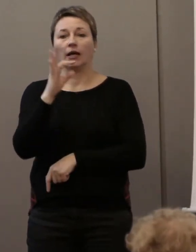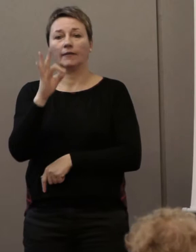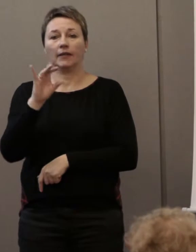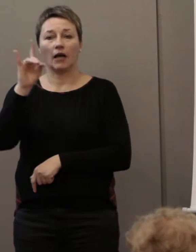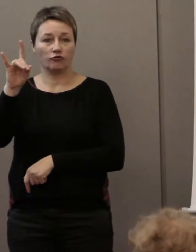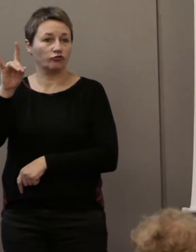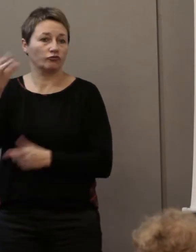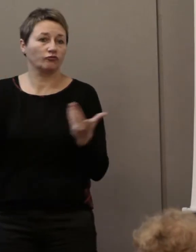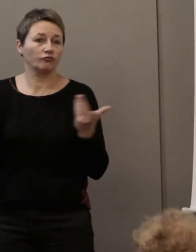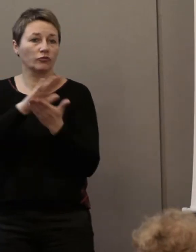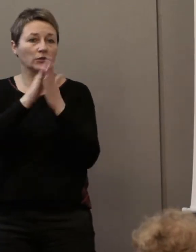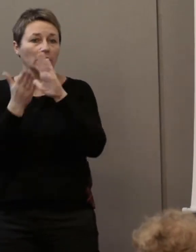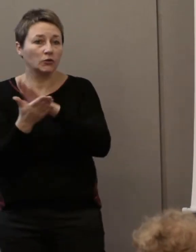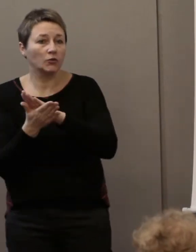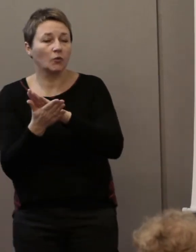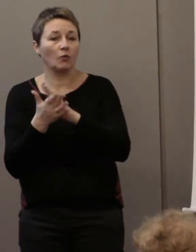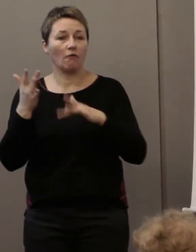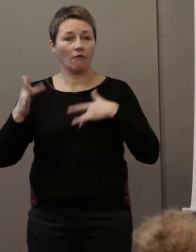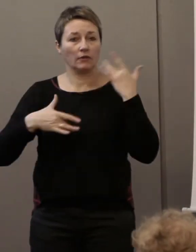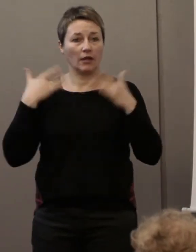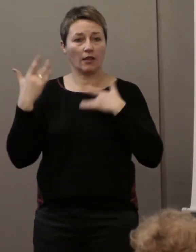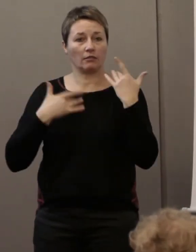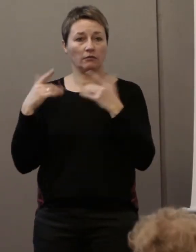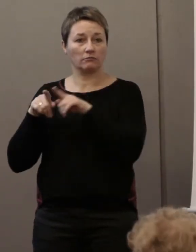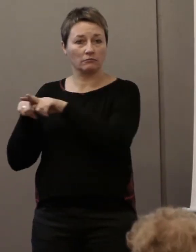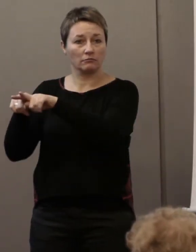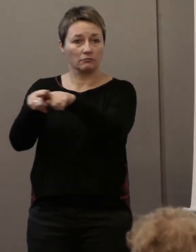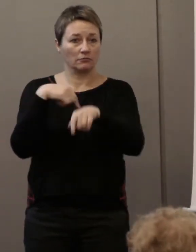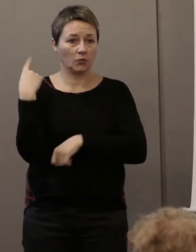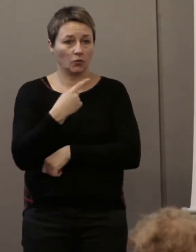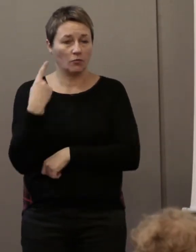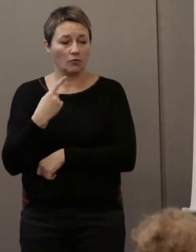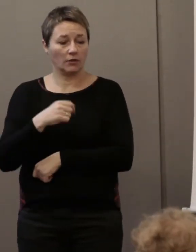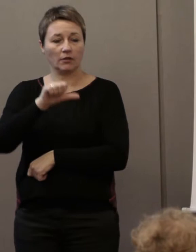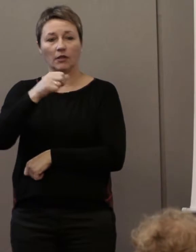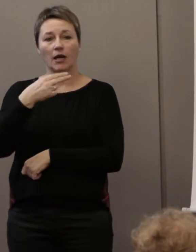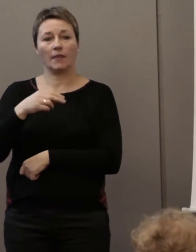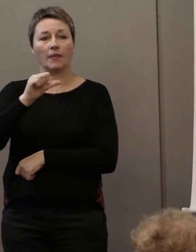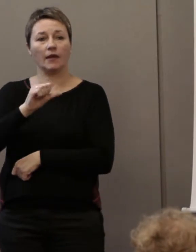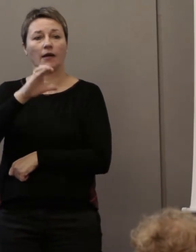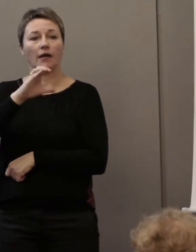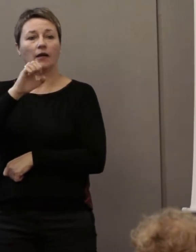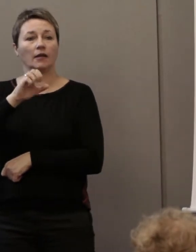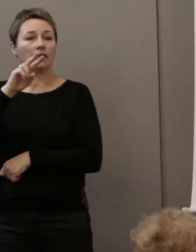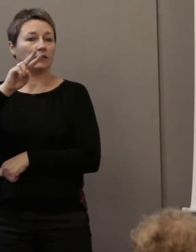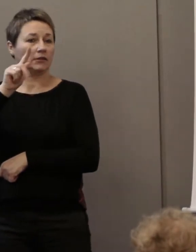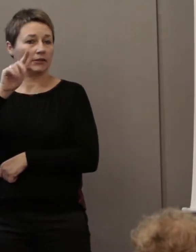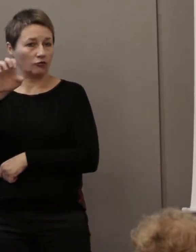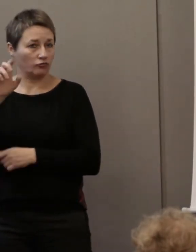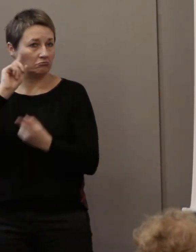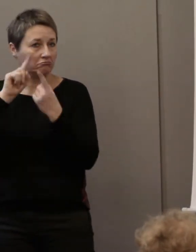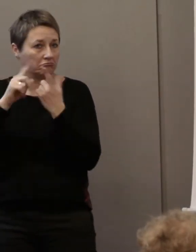qui est l'association pour le handicap tous. L'ANASSEJ, bien sûr, pour les